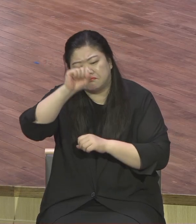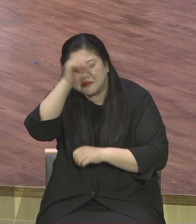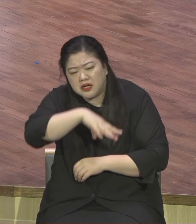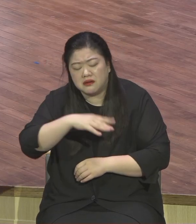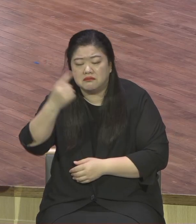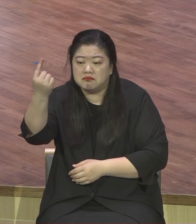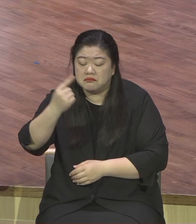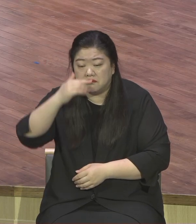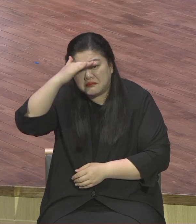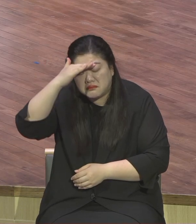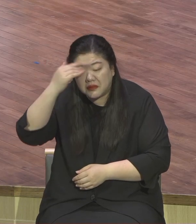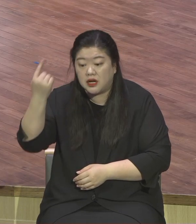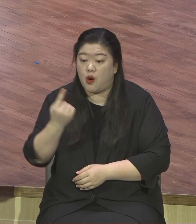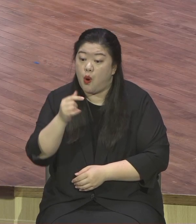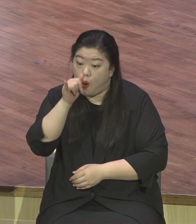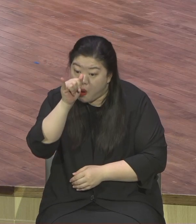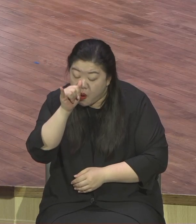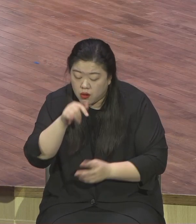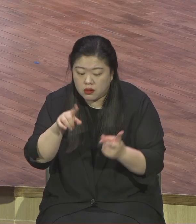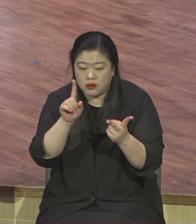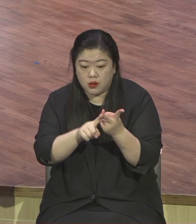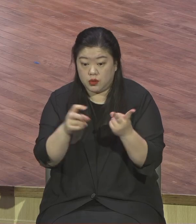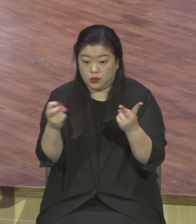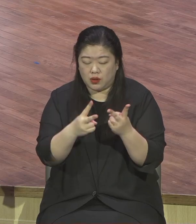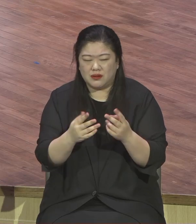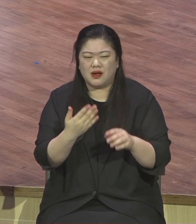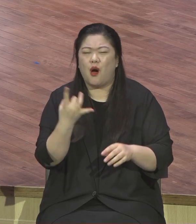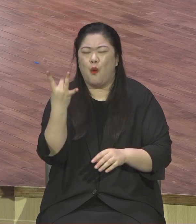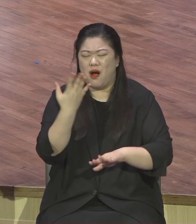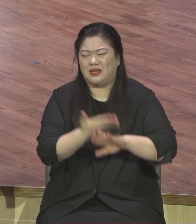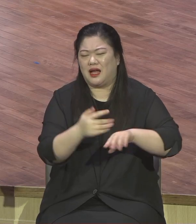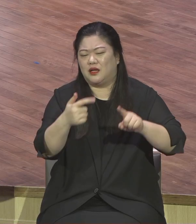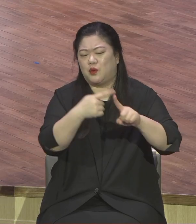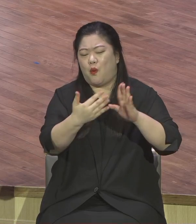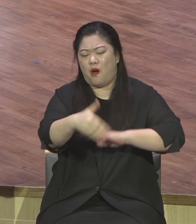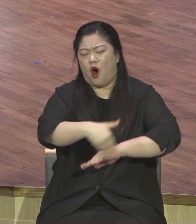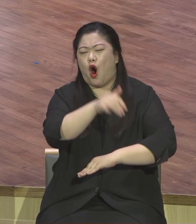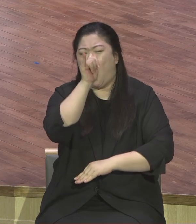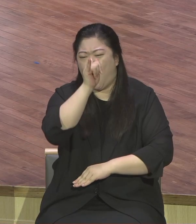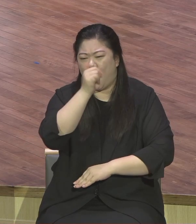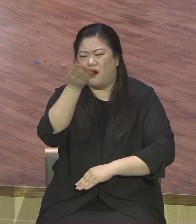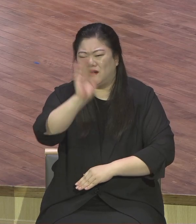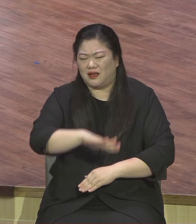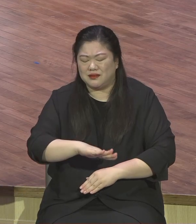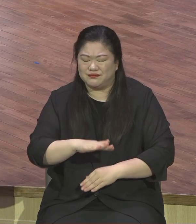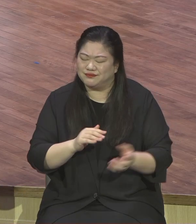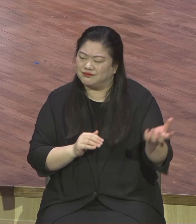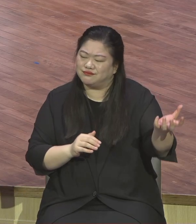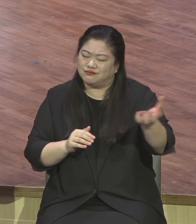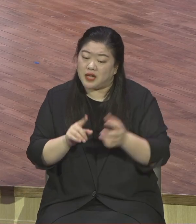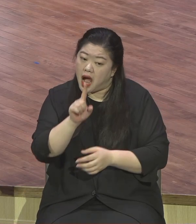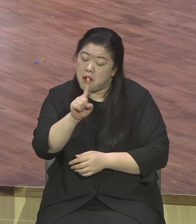교회를 다니다가 오신 분들도 계실 것입니다. 또 기쁜 마음으로 그렇게